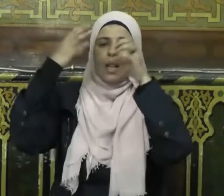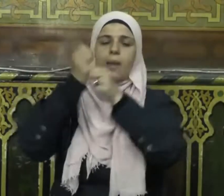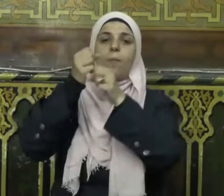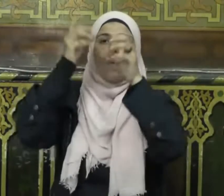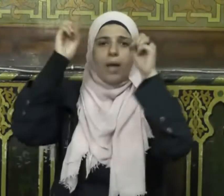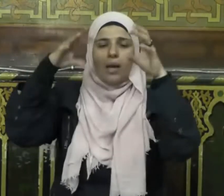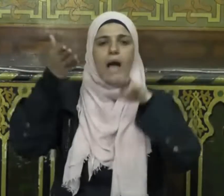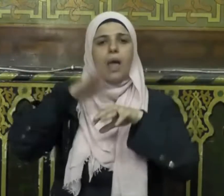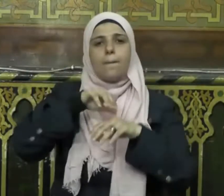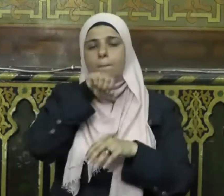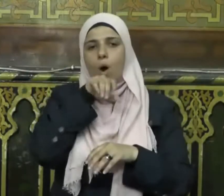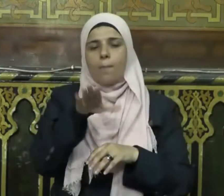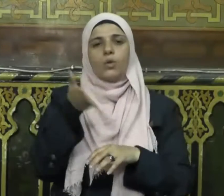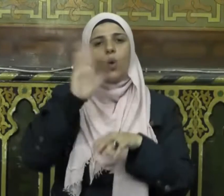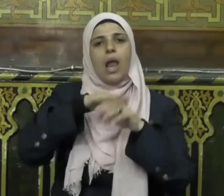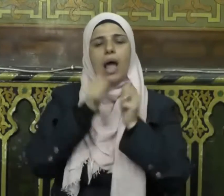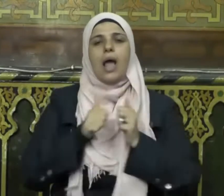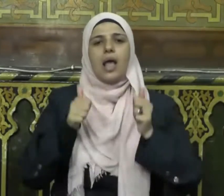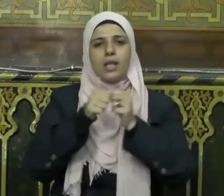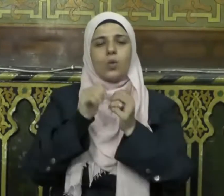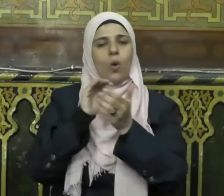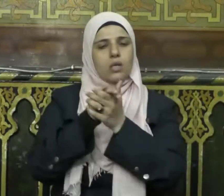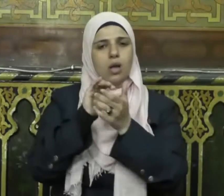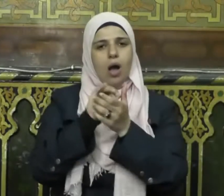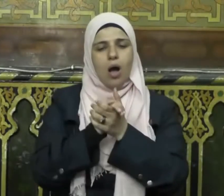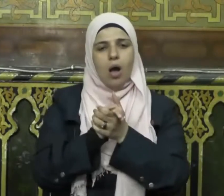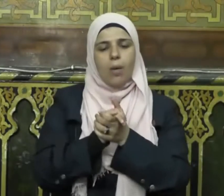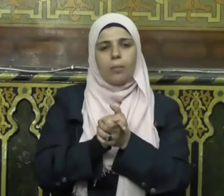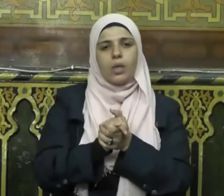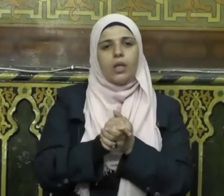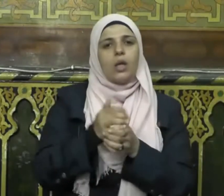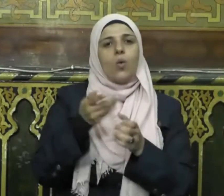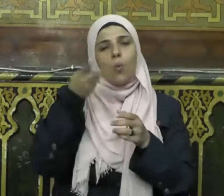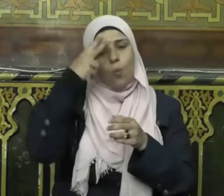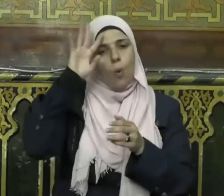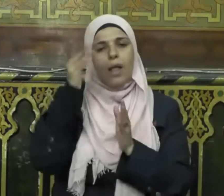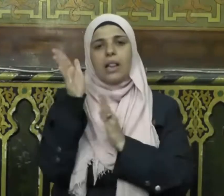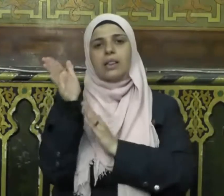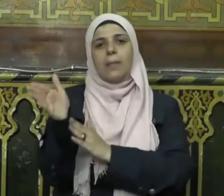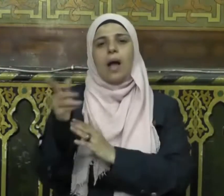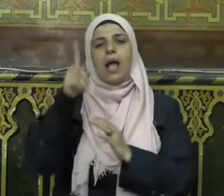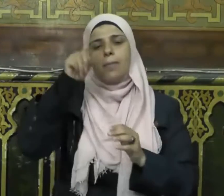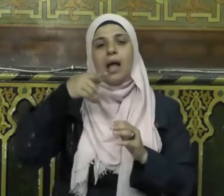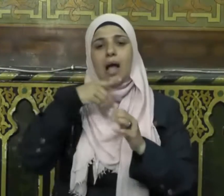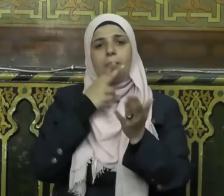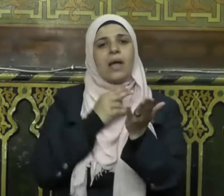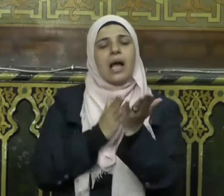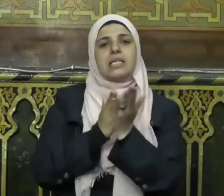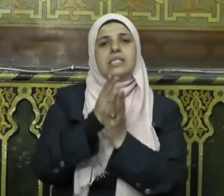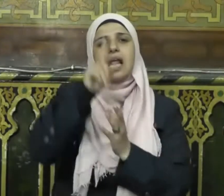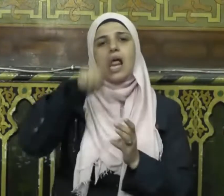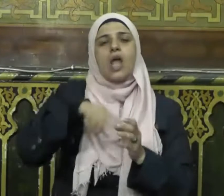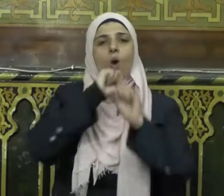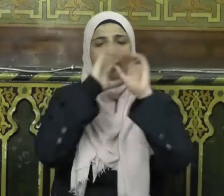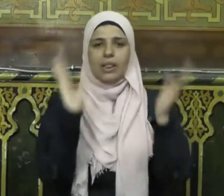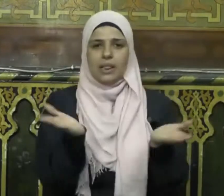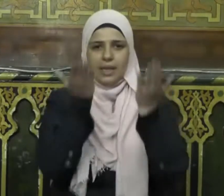صل وسلم وبارك عليه وعلى آله وصحبه ومن تبعهم بإحسان إلى يوم الدين